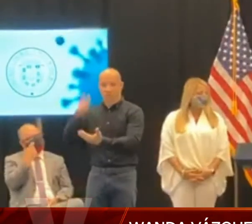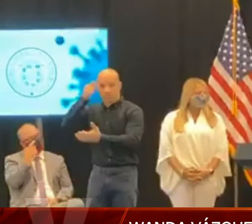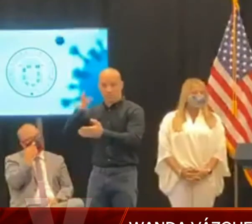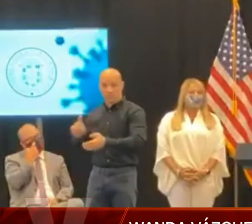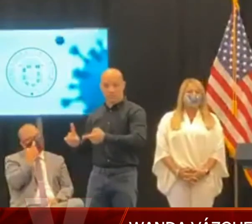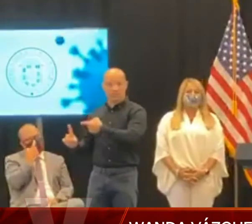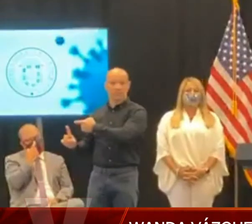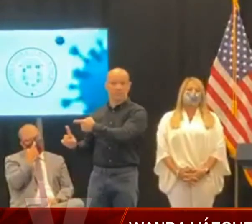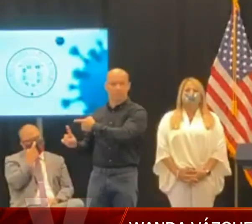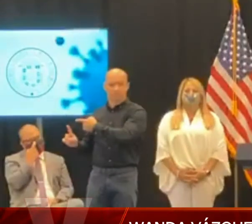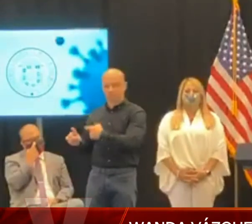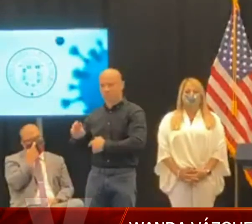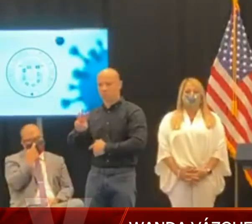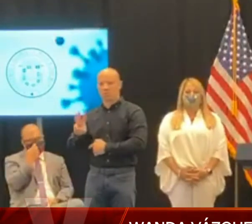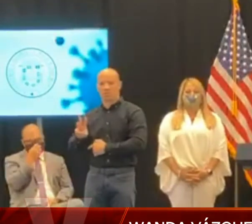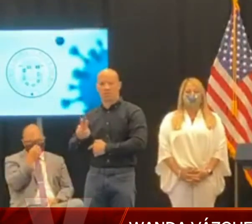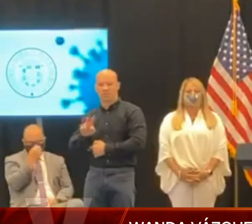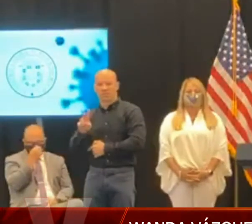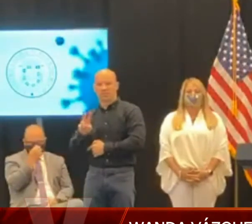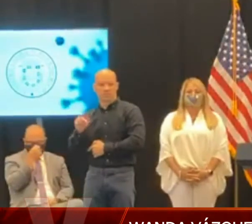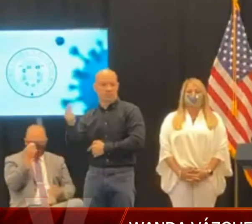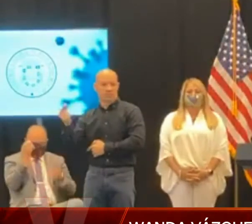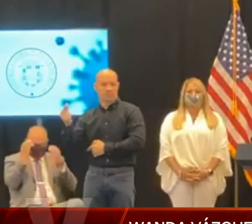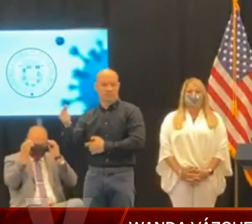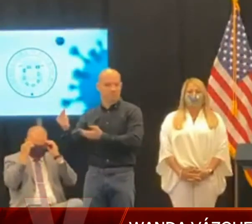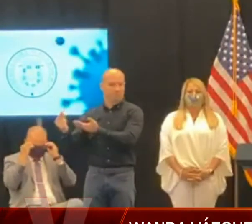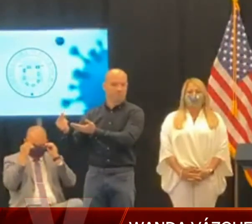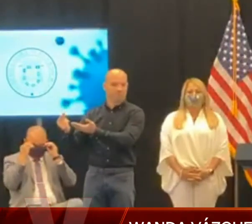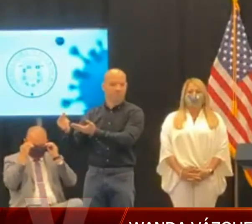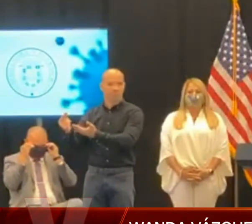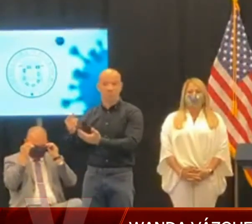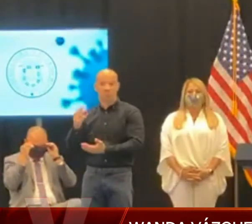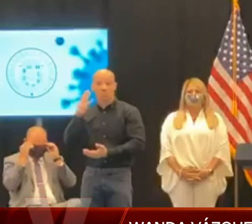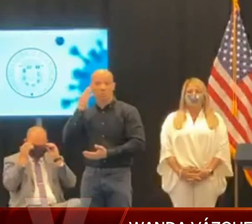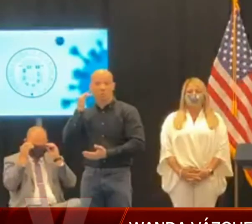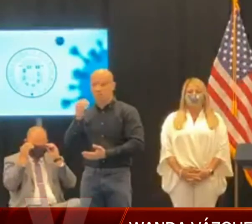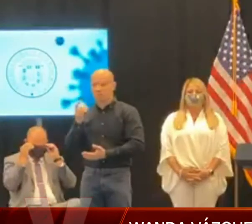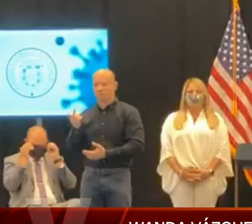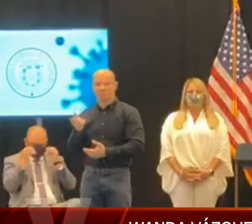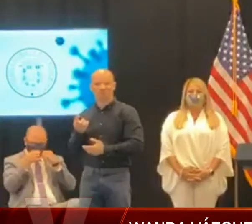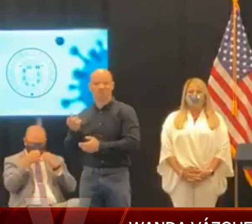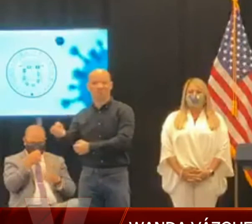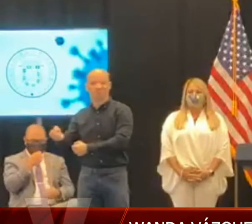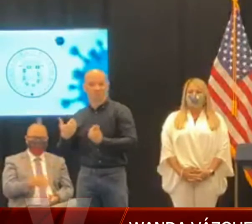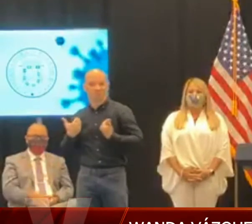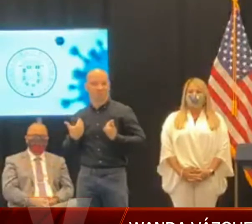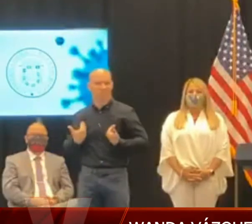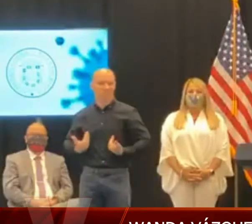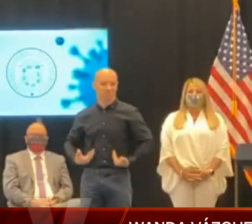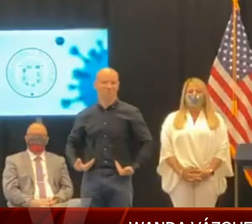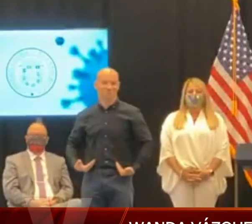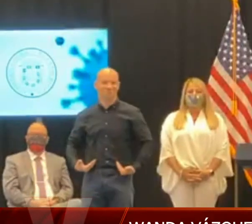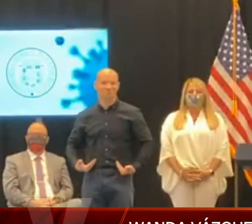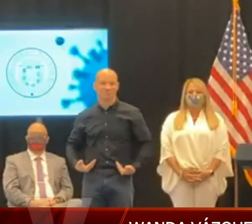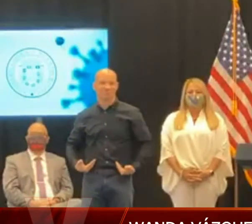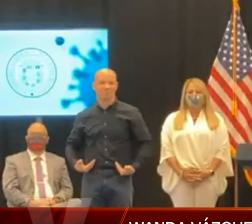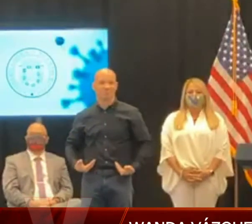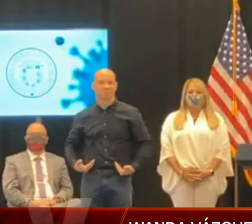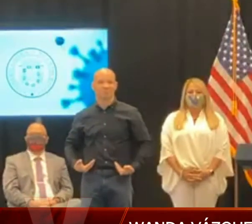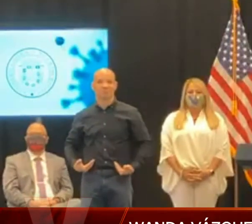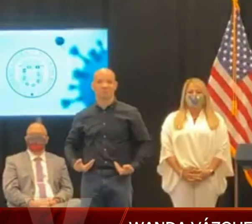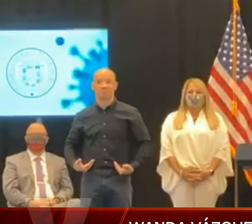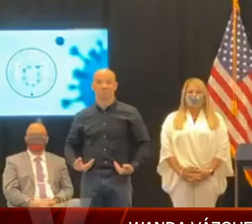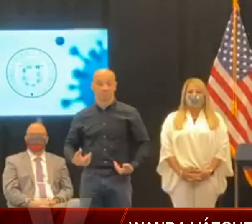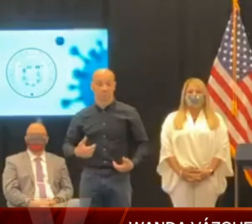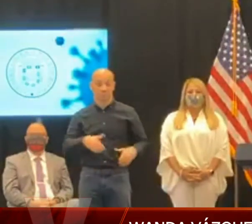honorable Wanda Vázquez Garcet, por la confianza depositada en mi persona en el